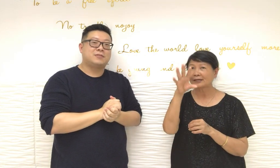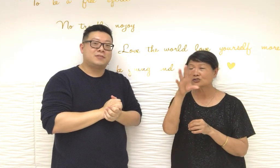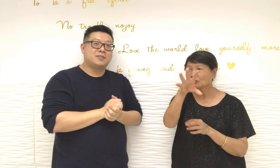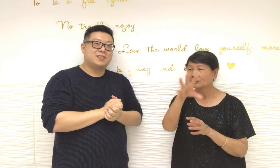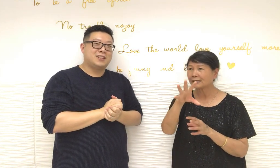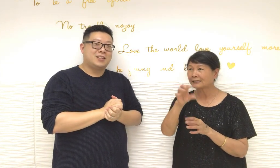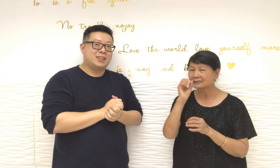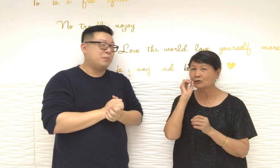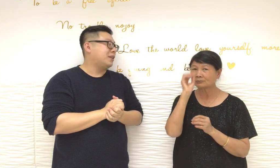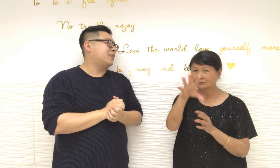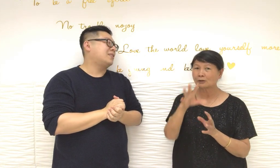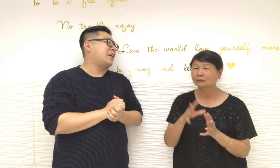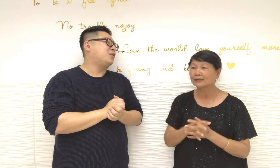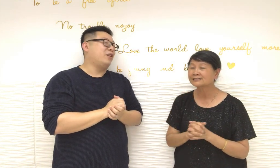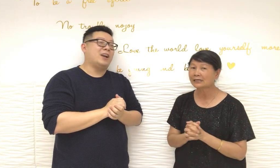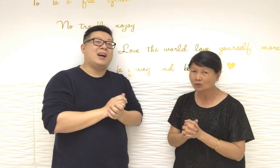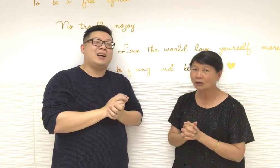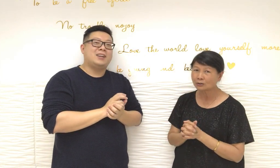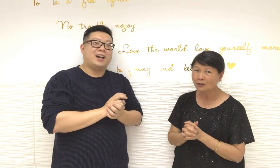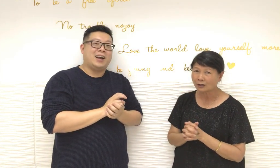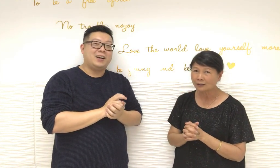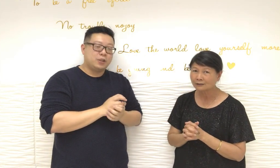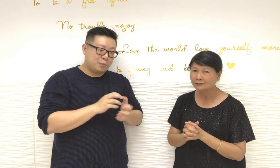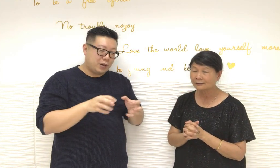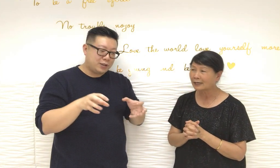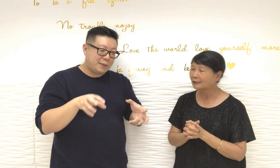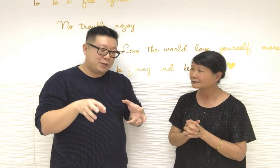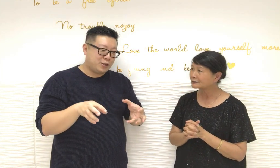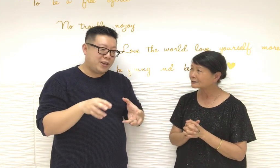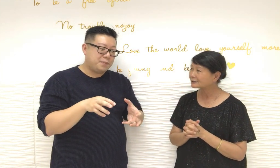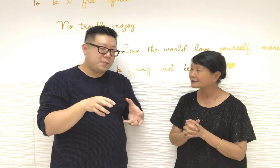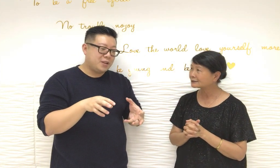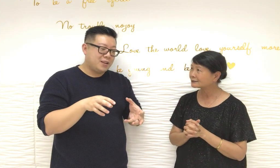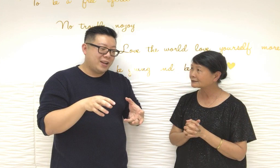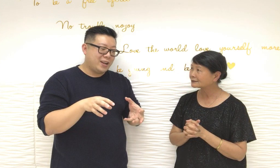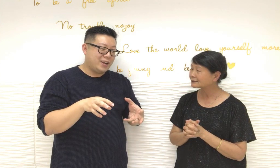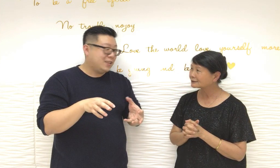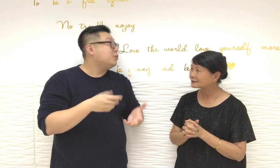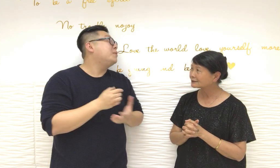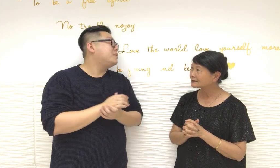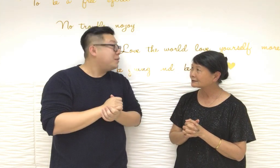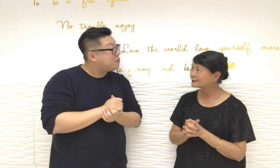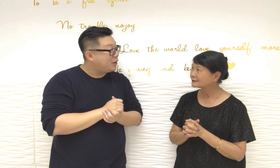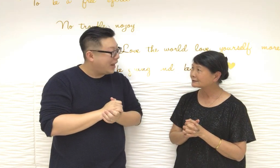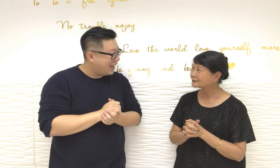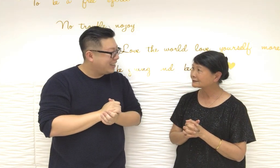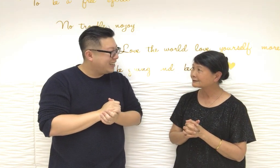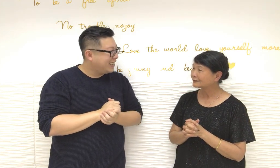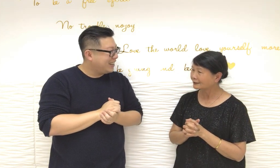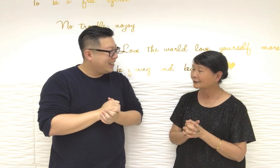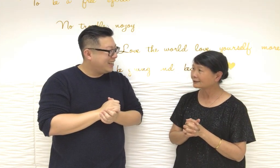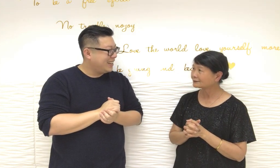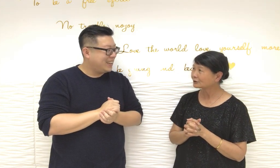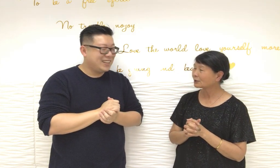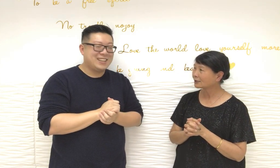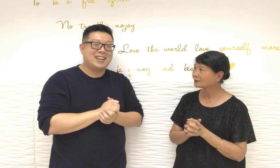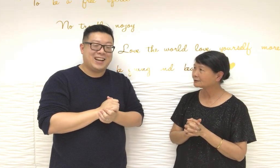出去的這樣殺掉對對還有大笨象呢要添添水是啊要的對